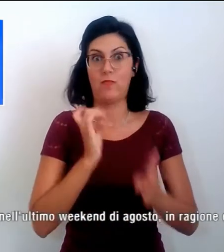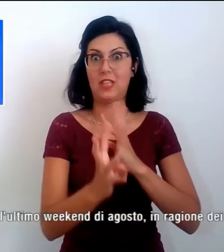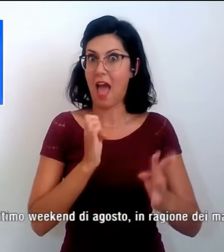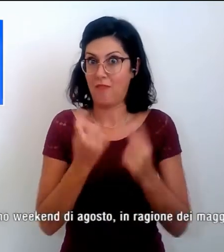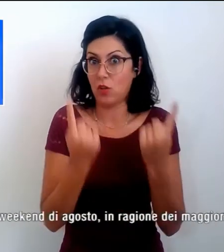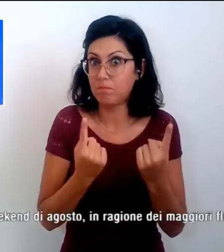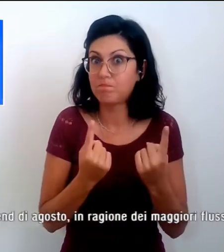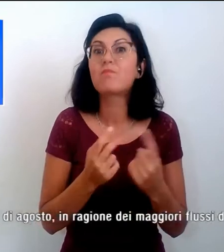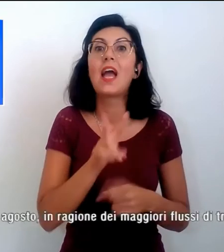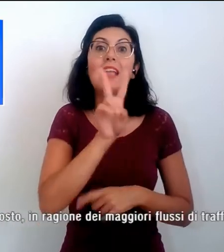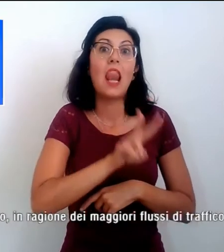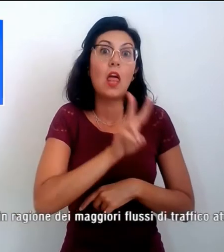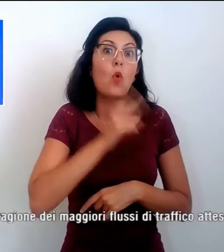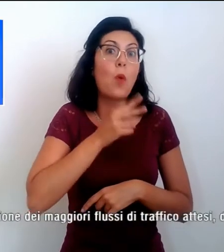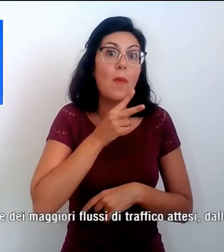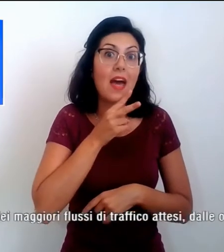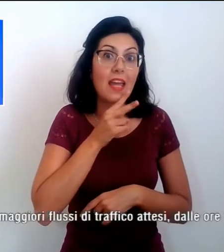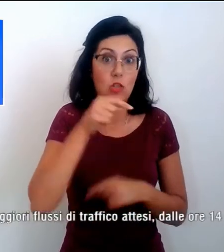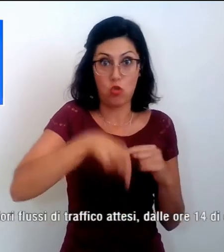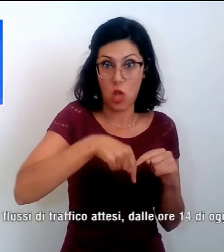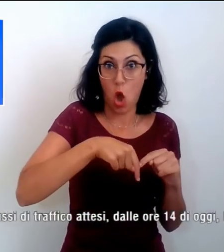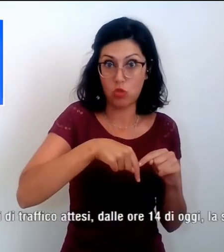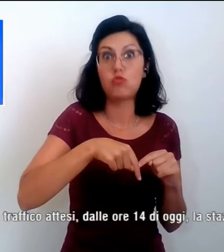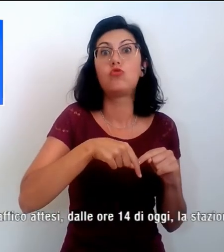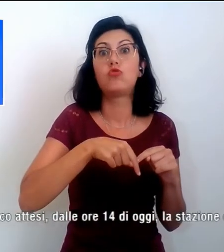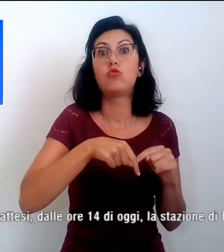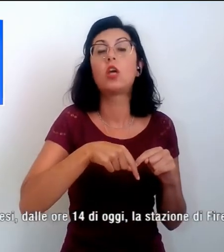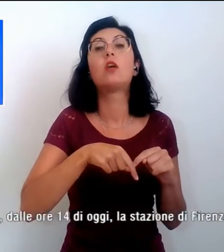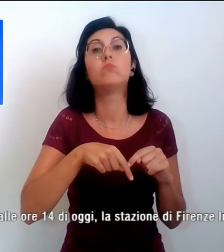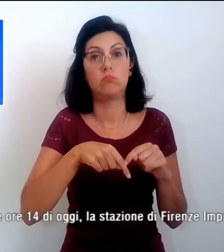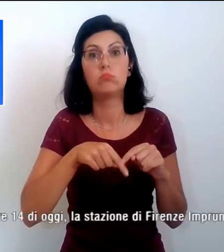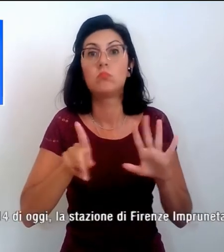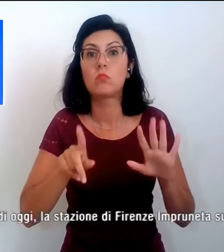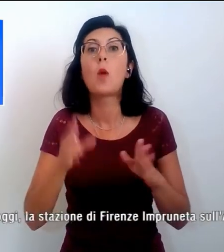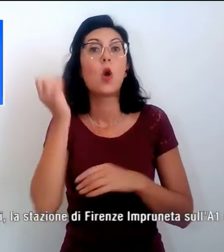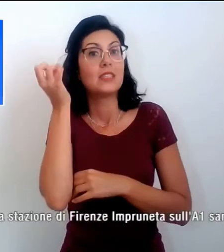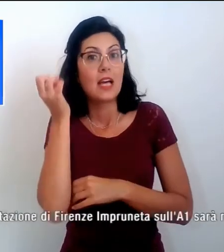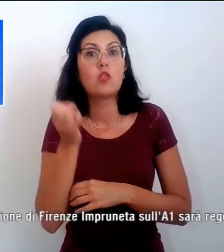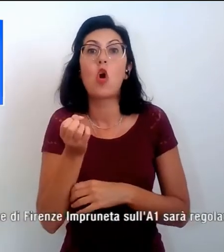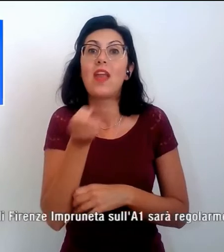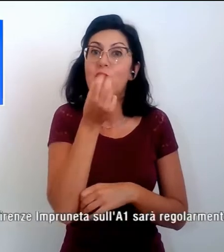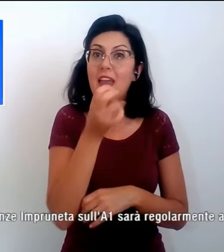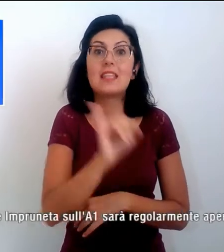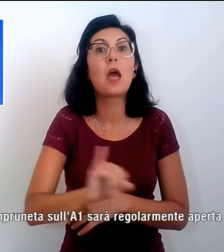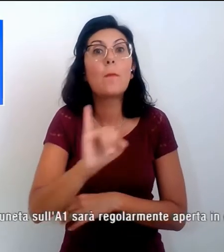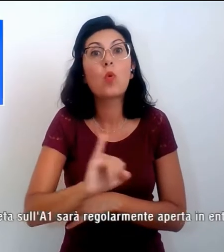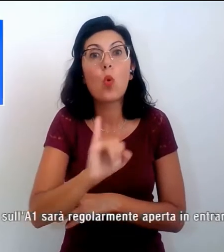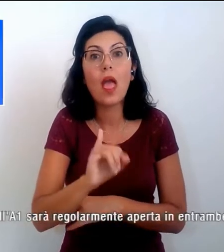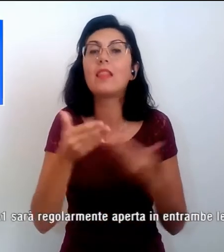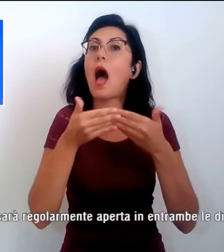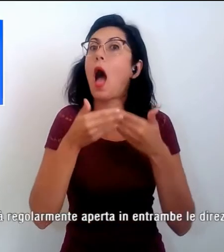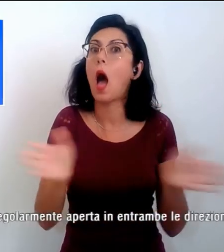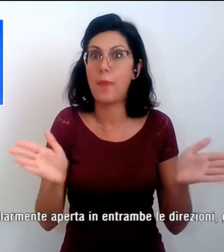14 già di oggi, la stazione di Firenze in Pruneta sulla 1 sarà regolarmente aperta in